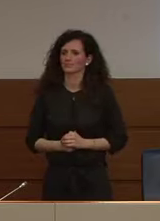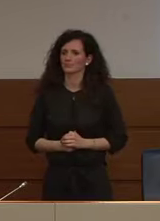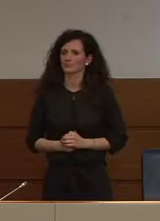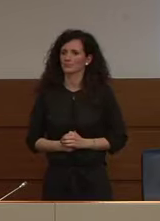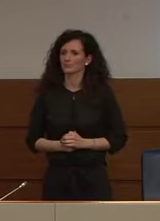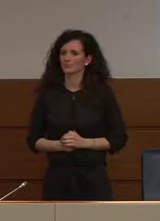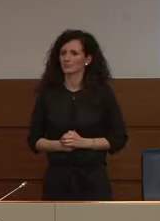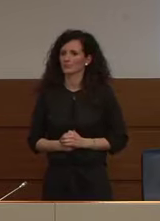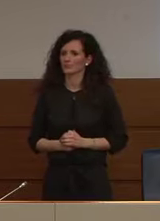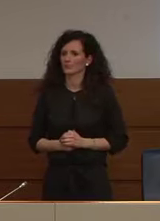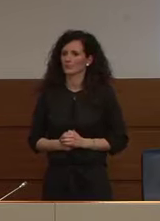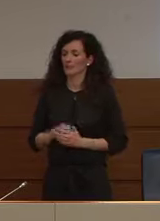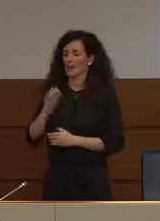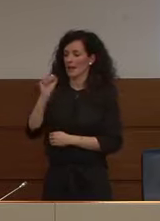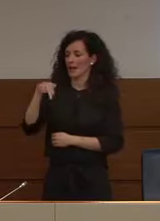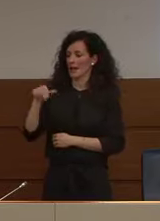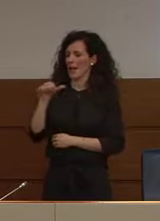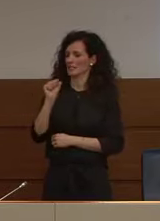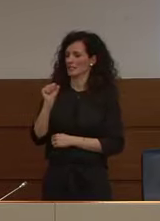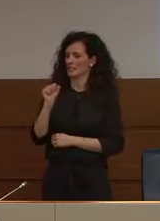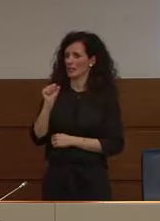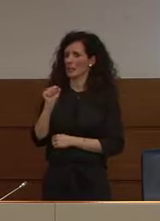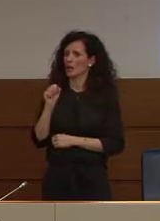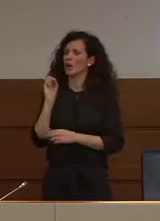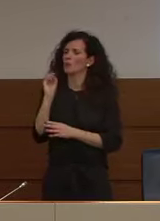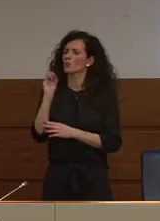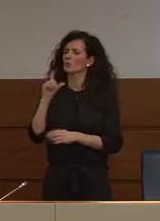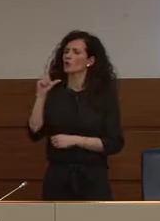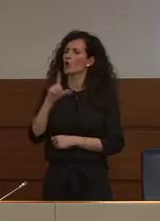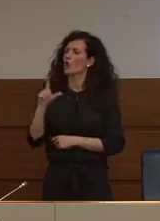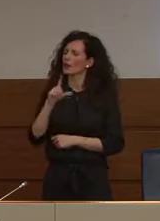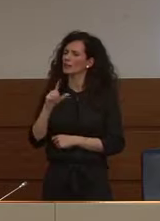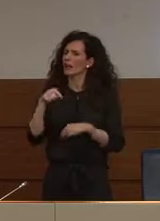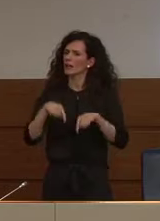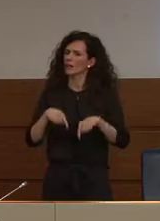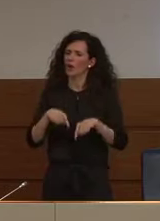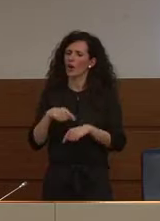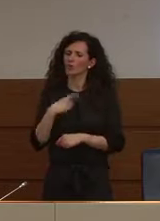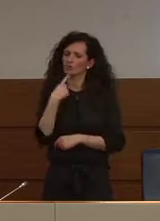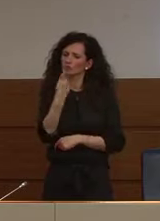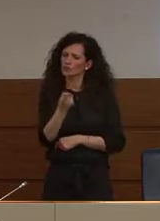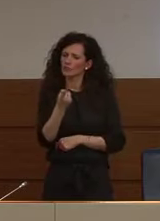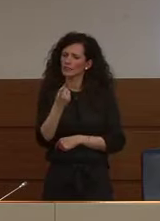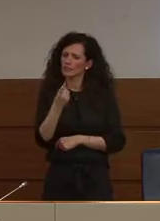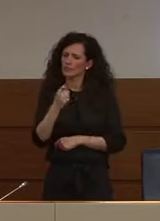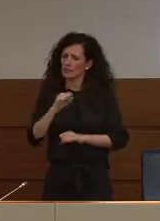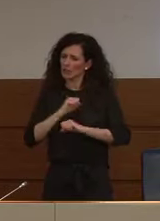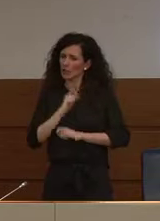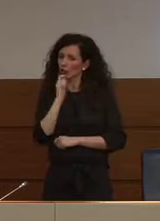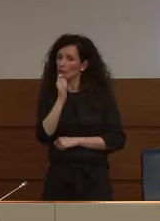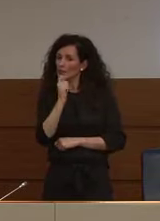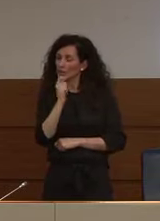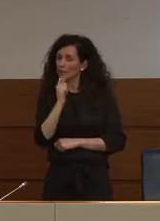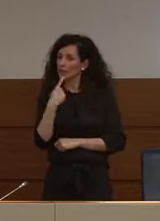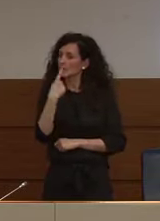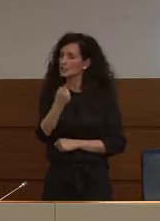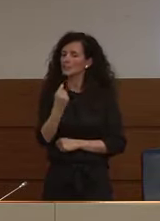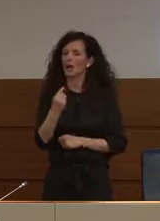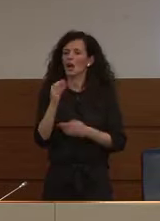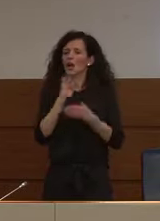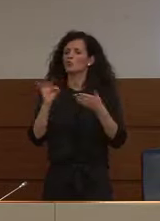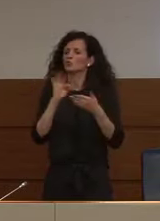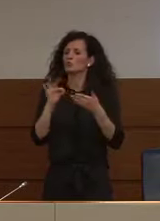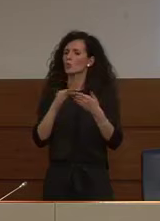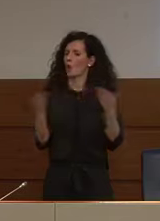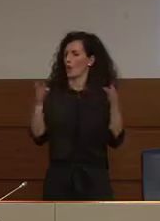Luca Laviola dell'ANSA Professor Locatelli mi sembra che oggi abbia detto in un'intervista che la misura della chiusura delle scuole ha